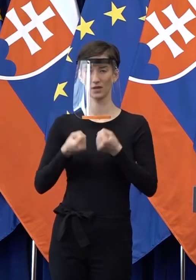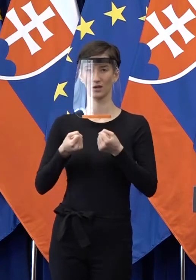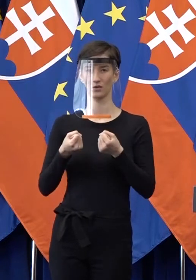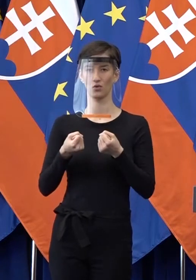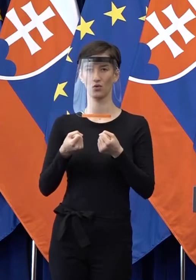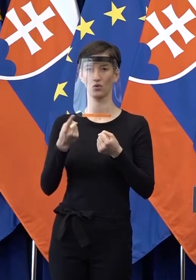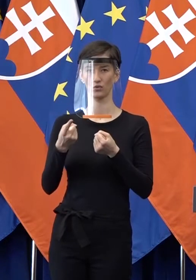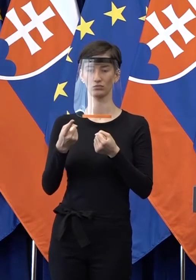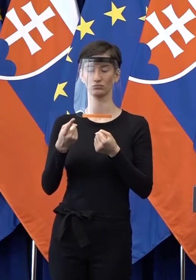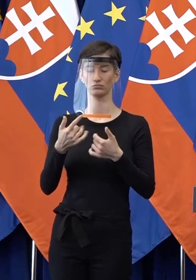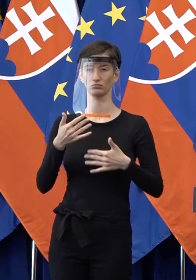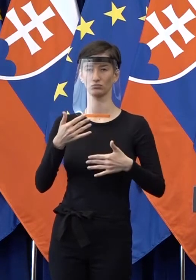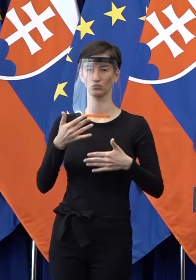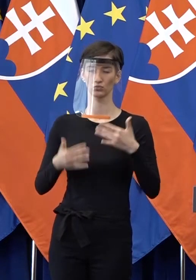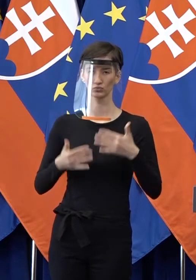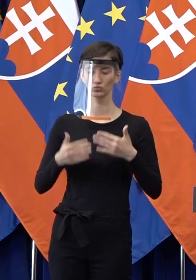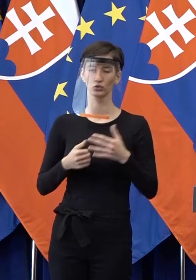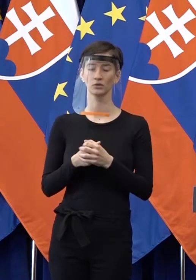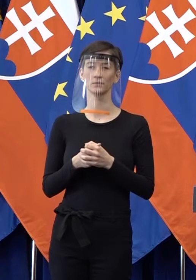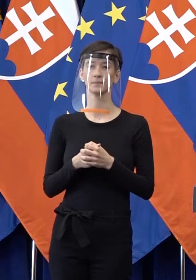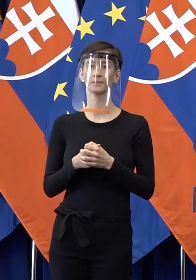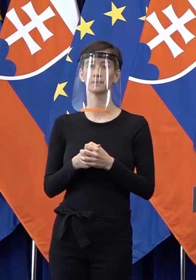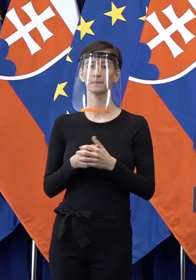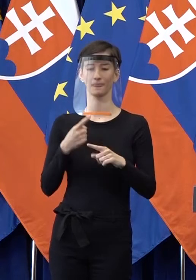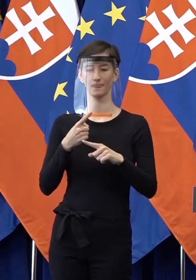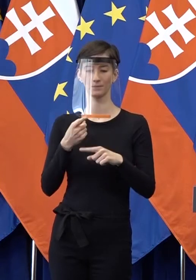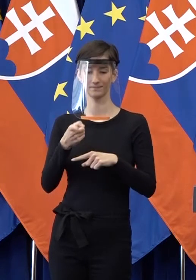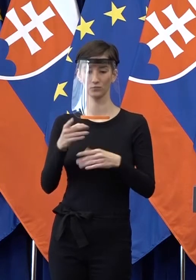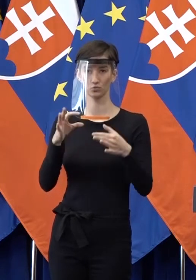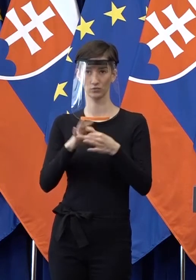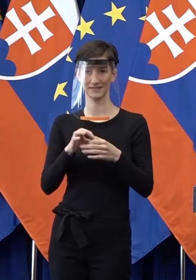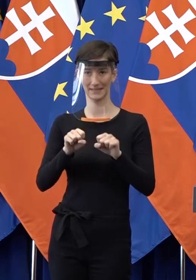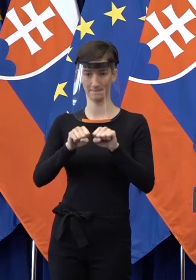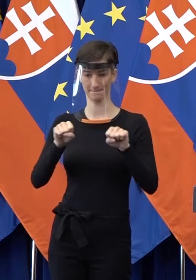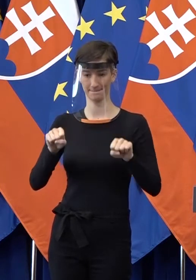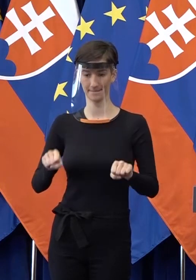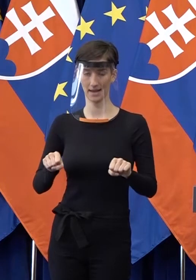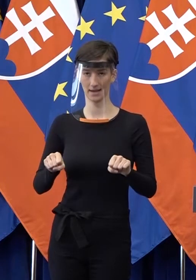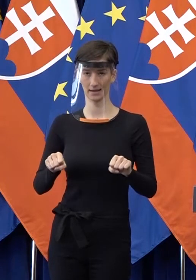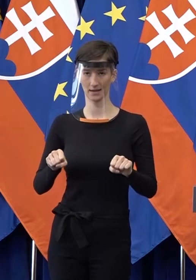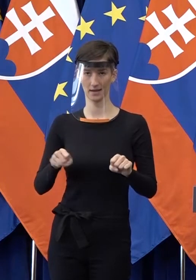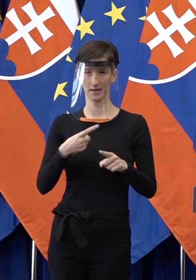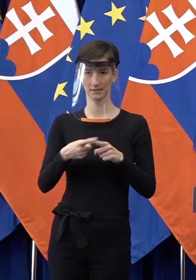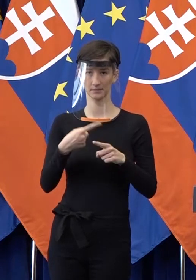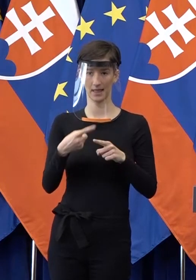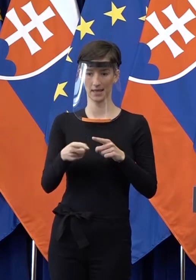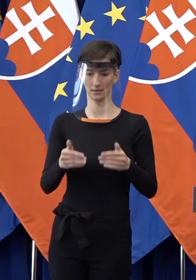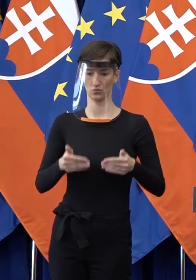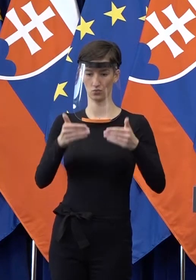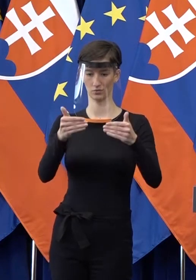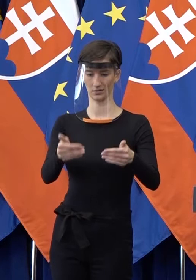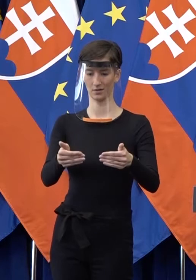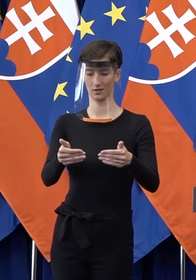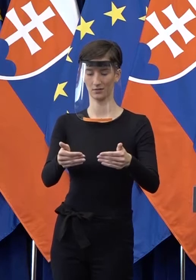kopíruje rámec bankových odkladov z plátok a uverov a teda taký, že